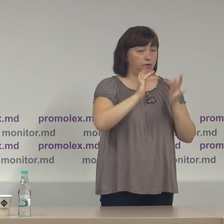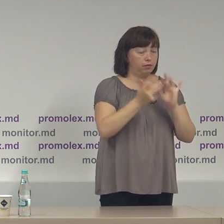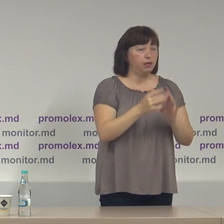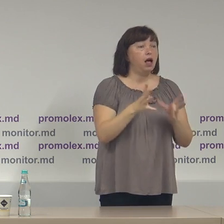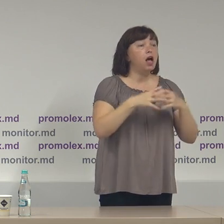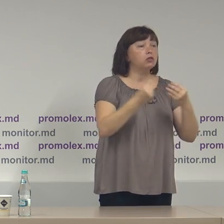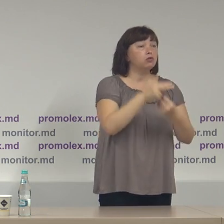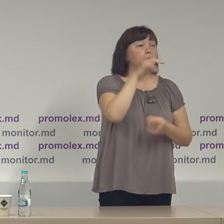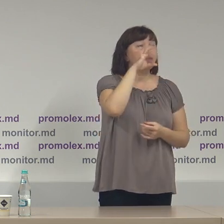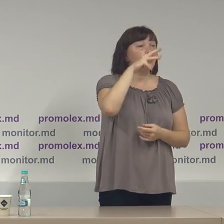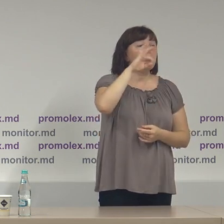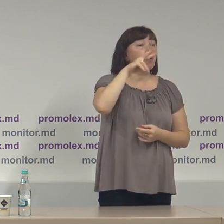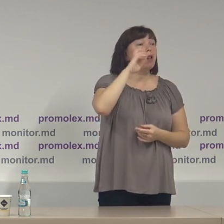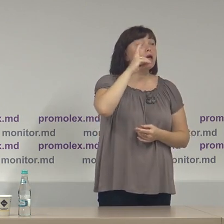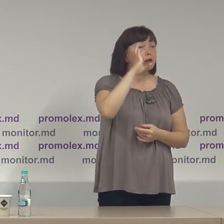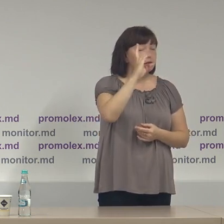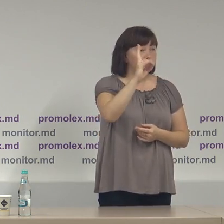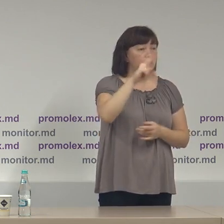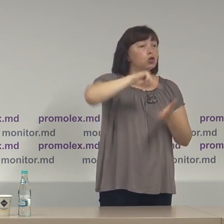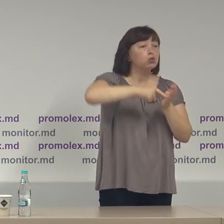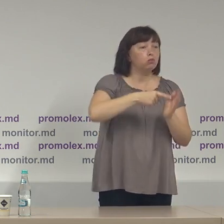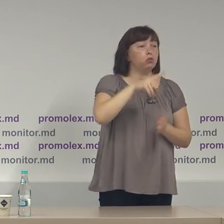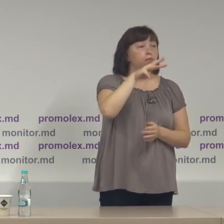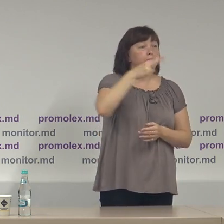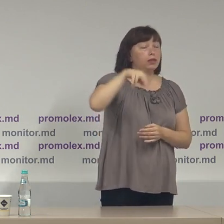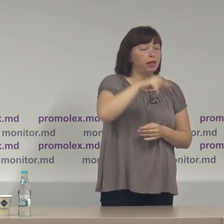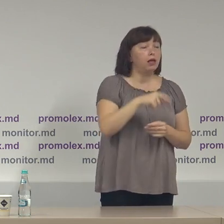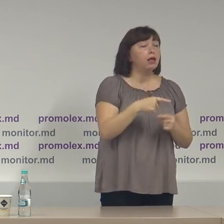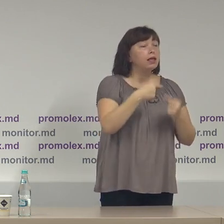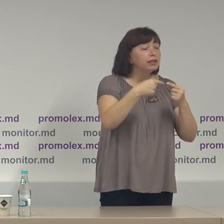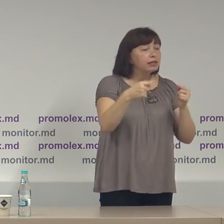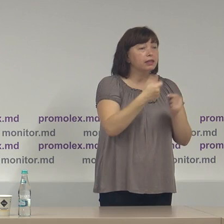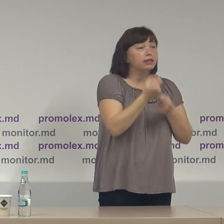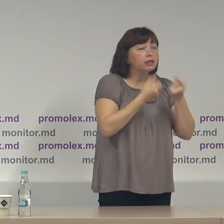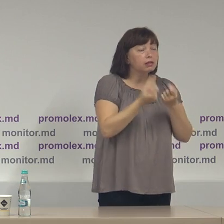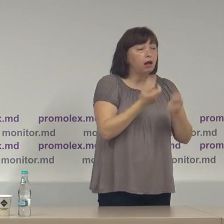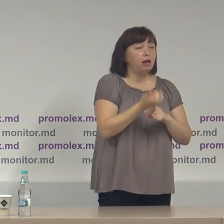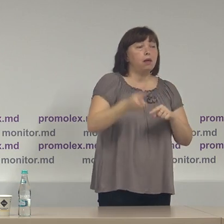asociației promalex, promalex.md, detalii mai